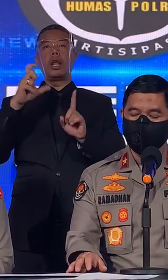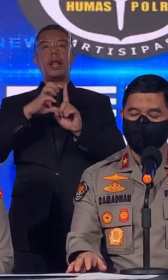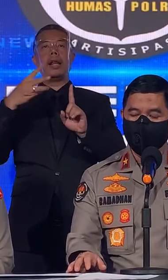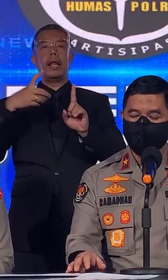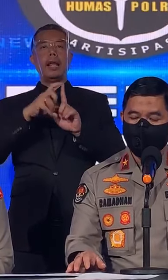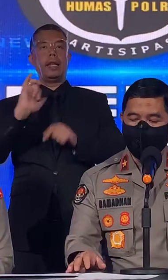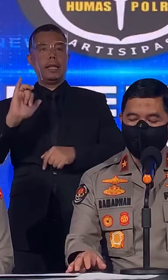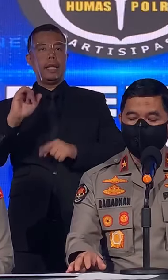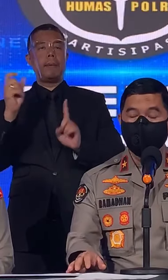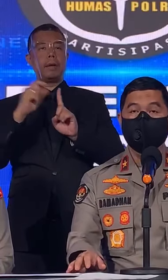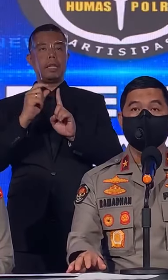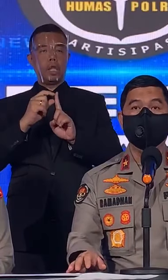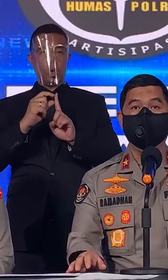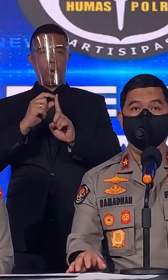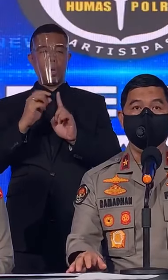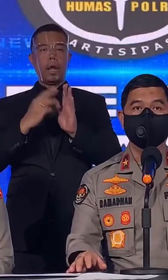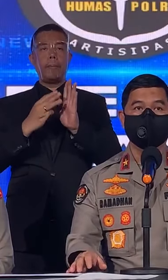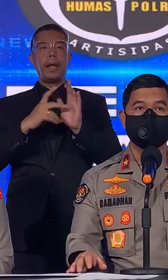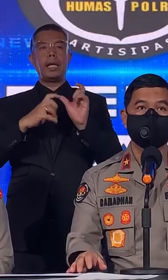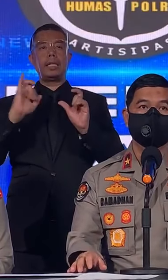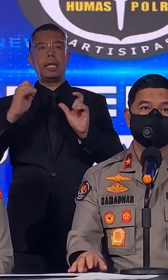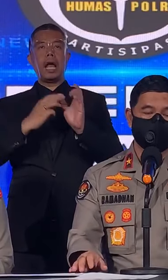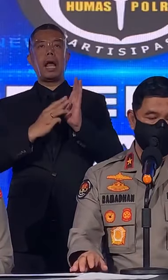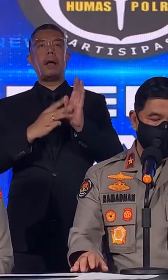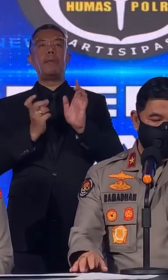MSI M.Hum MM